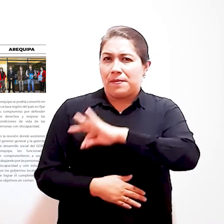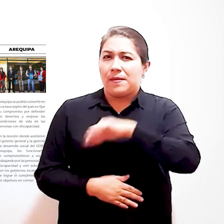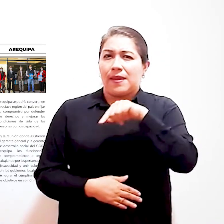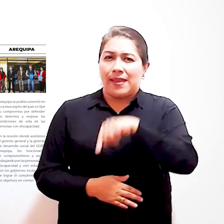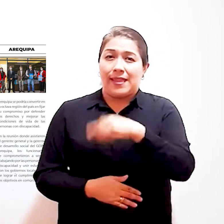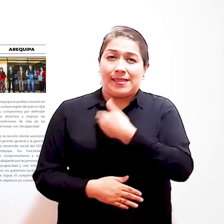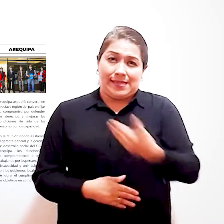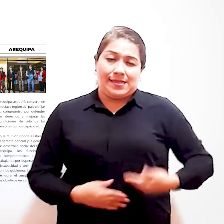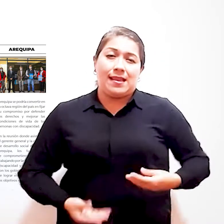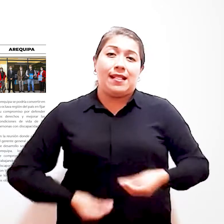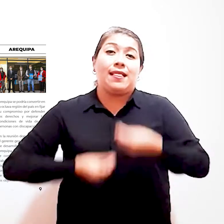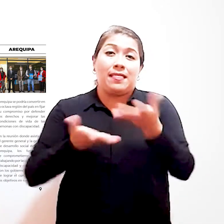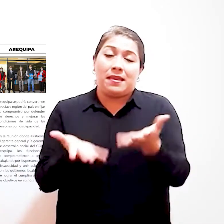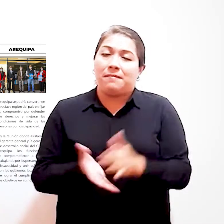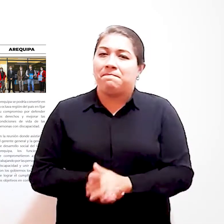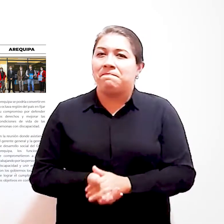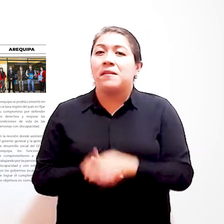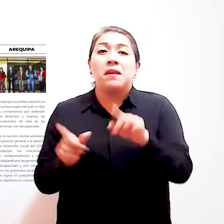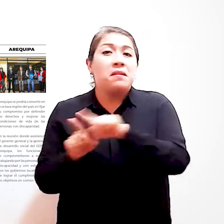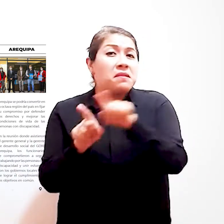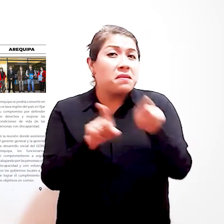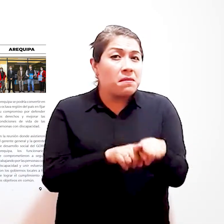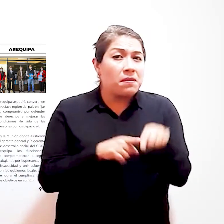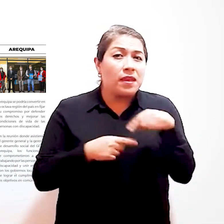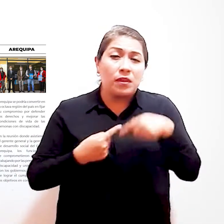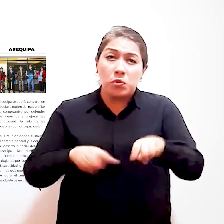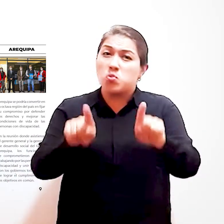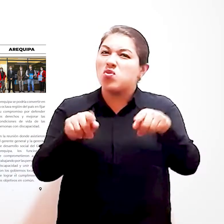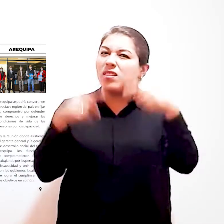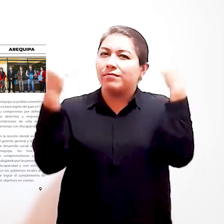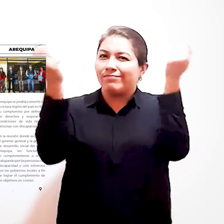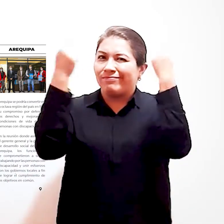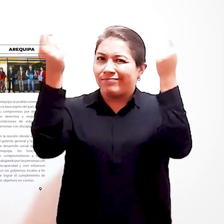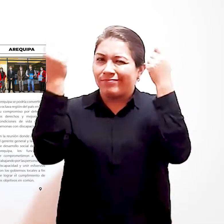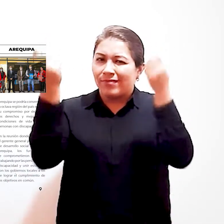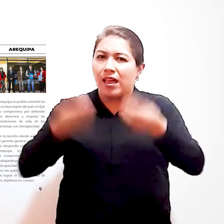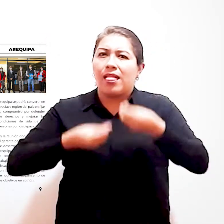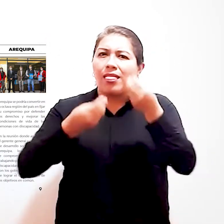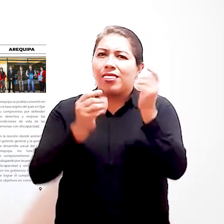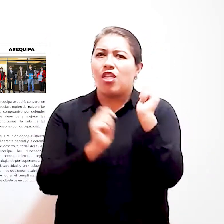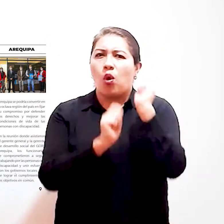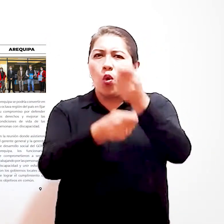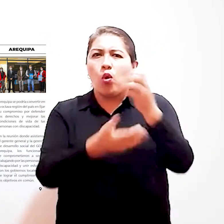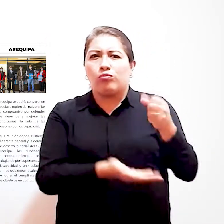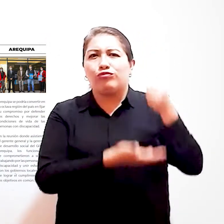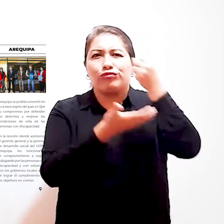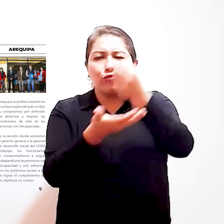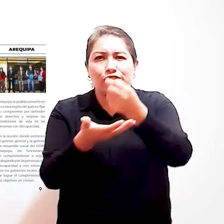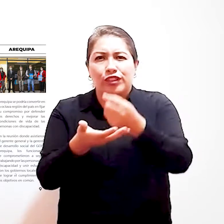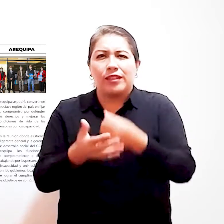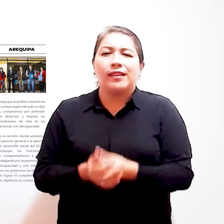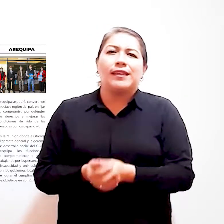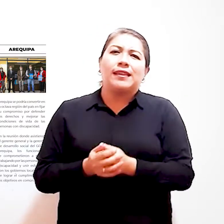beneficios y programas sociales que ofrece el Estado Asimismo, durante el evento, se hizo entrega de una donación de ayudas